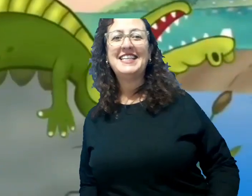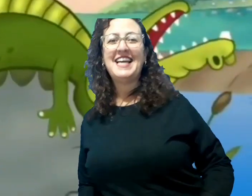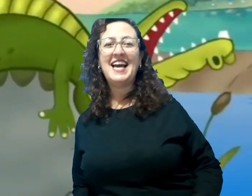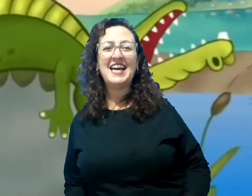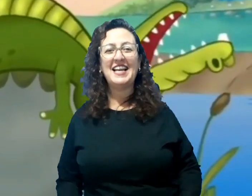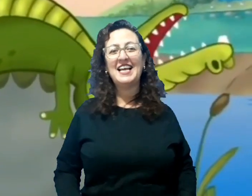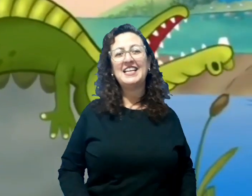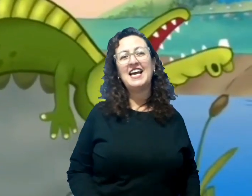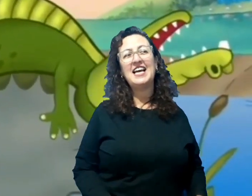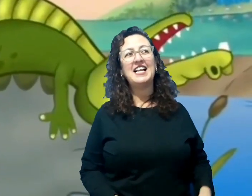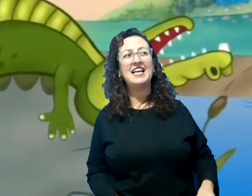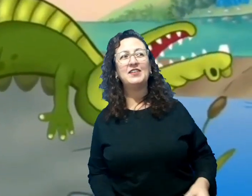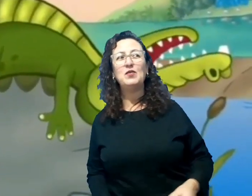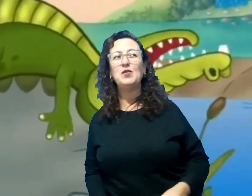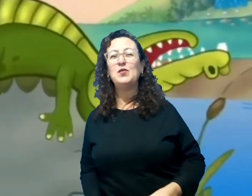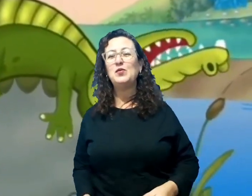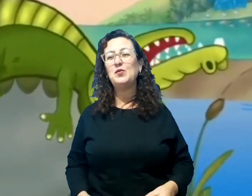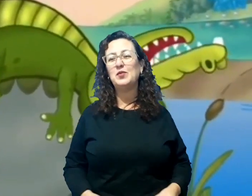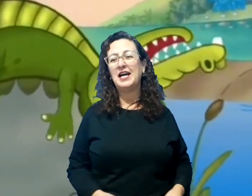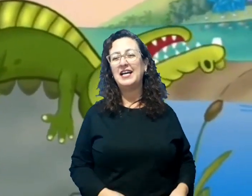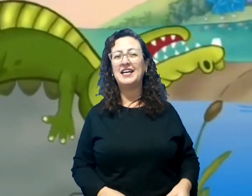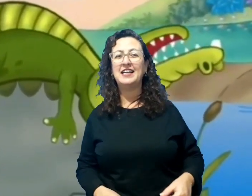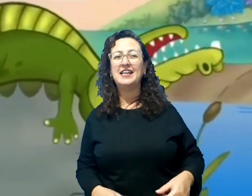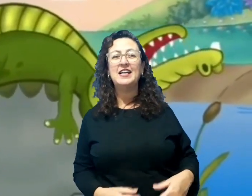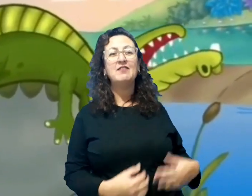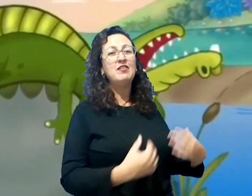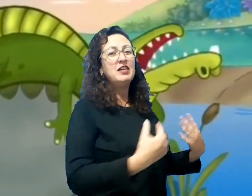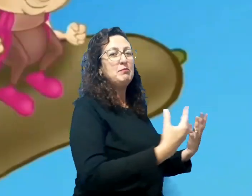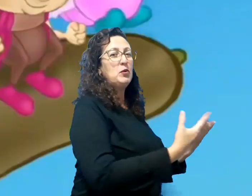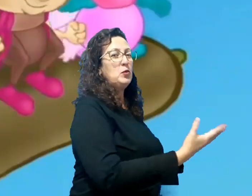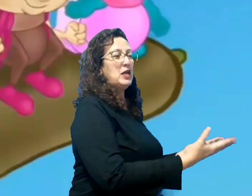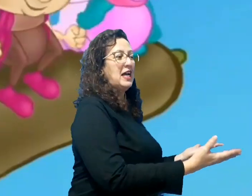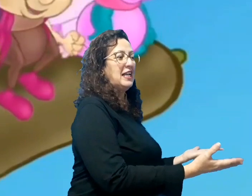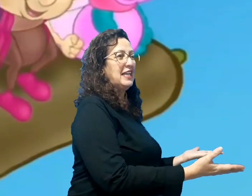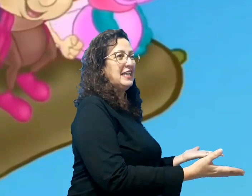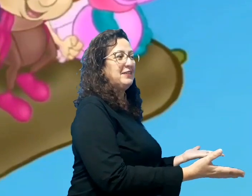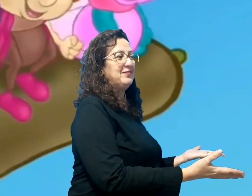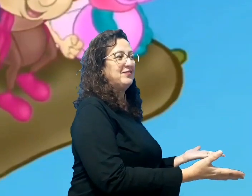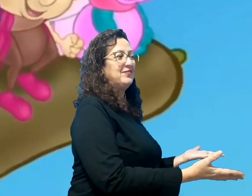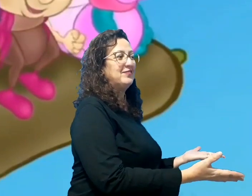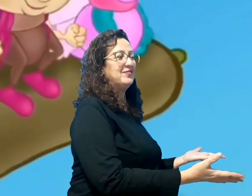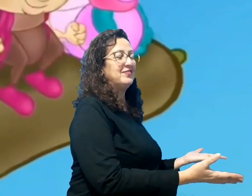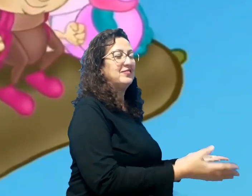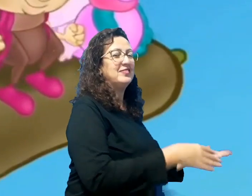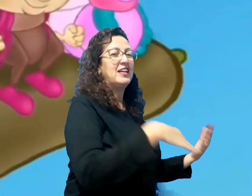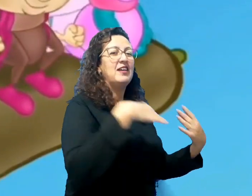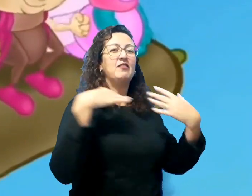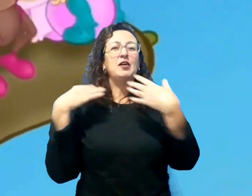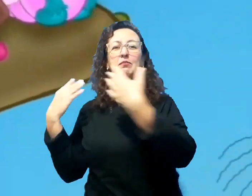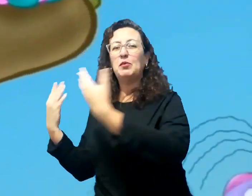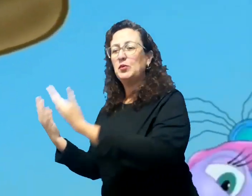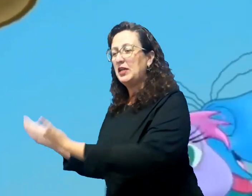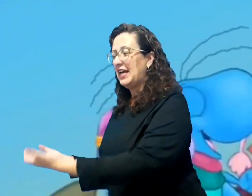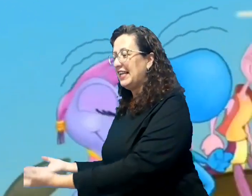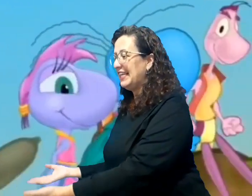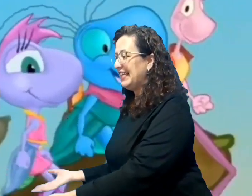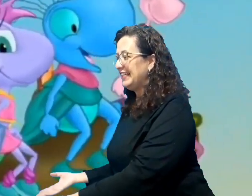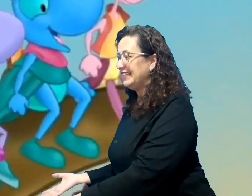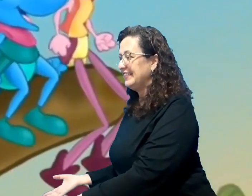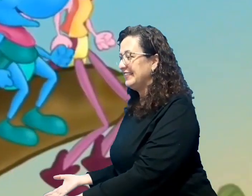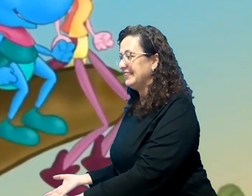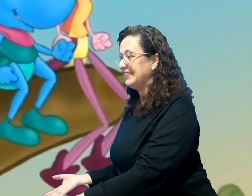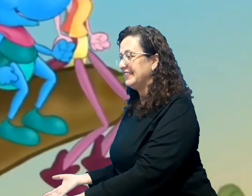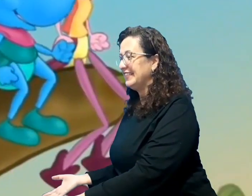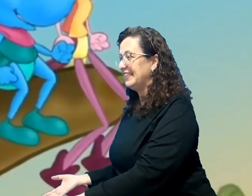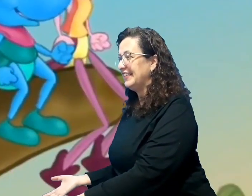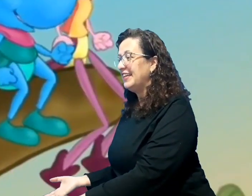foi passear lá na lagoa. Foi por aqui, foi por